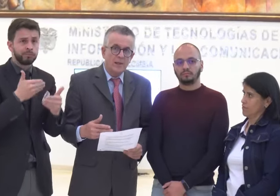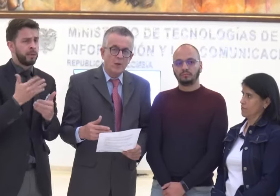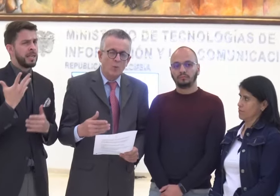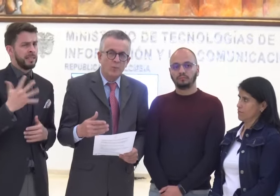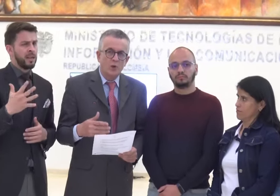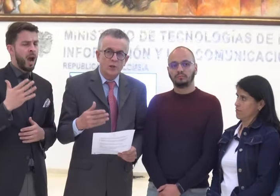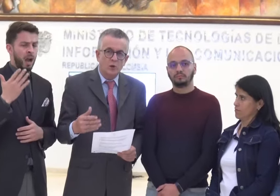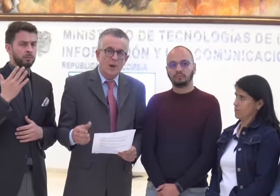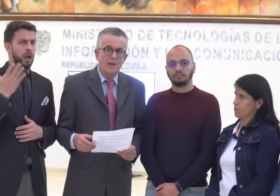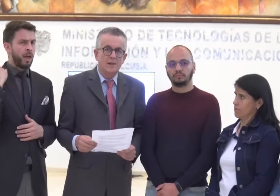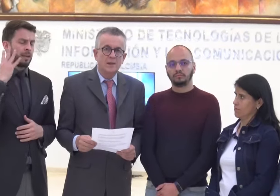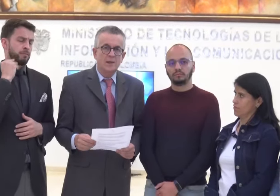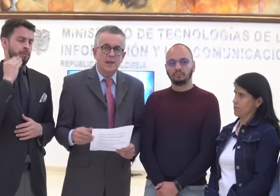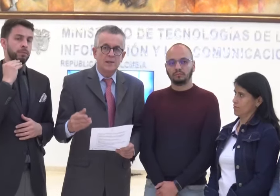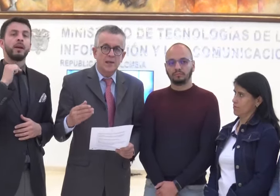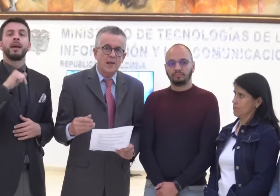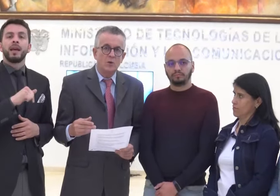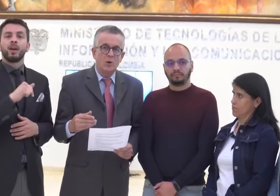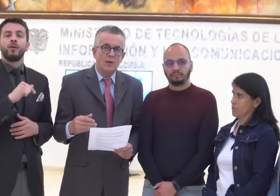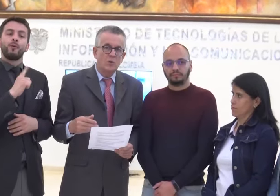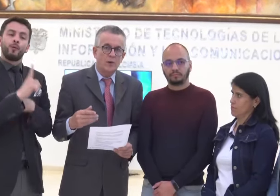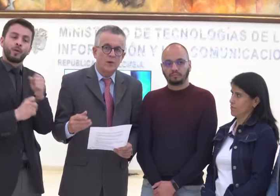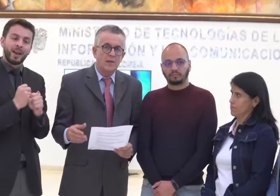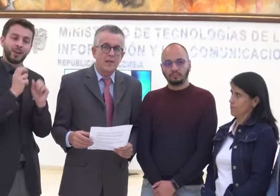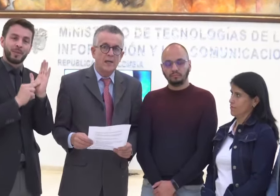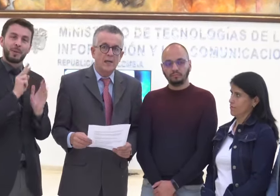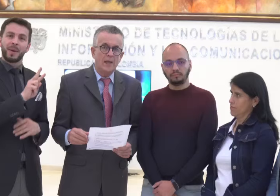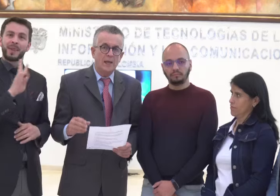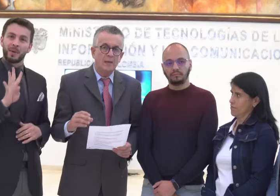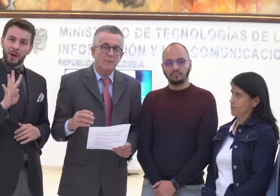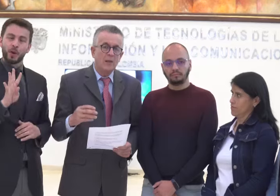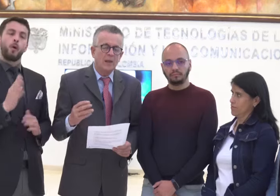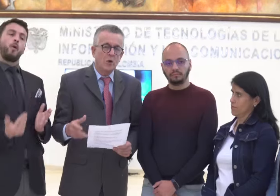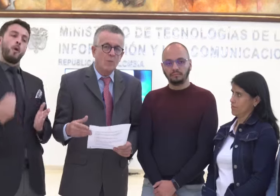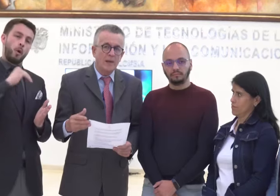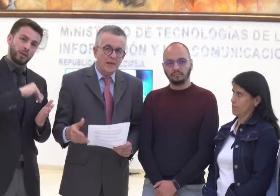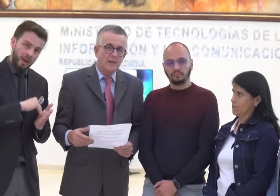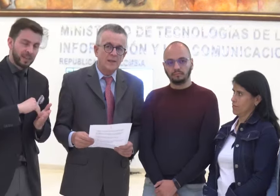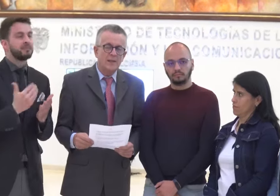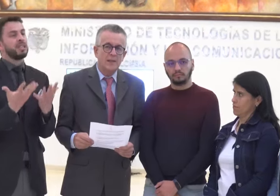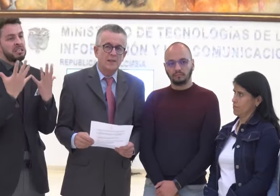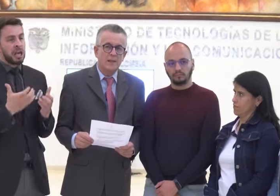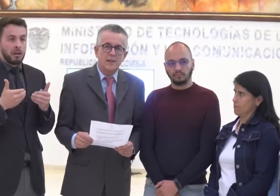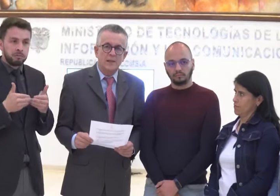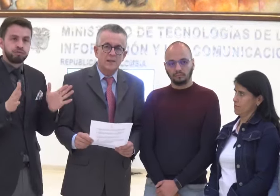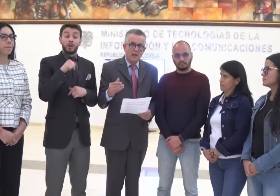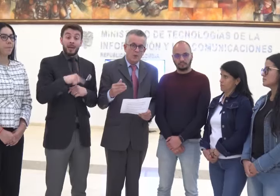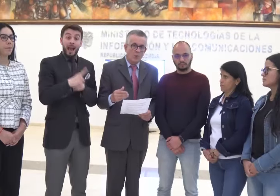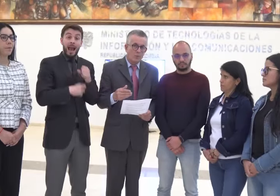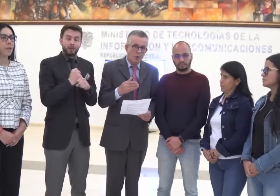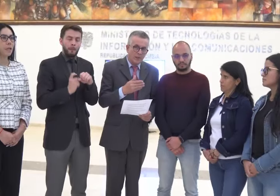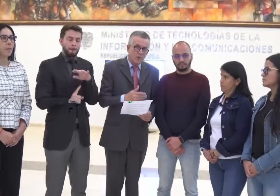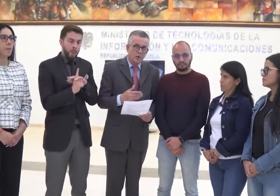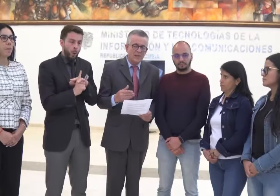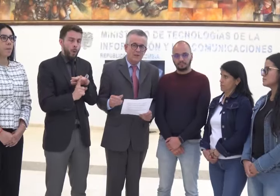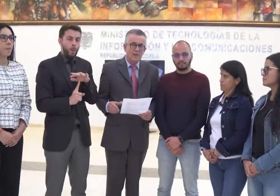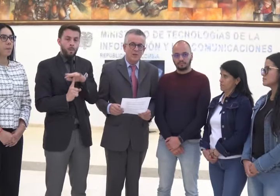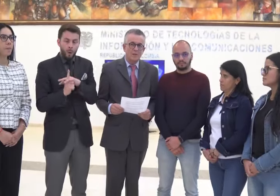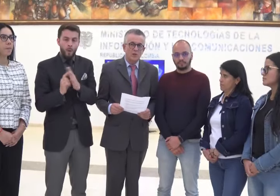un proceso más que este año ha sufrido una serie de inconvenientes y accidentes. El compromiso que establecemos